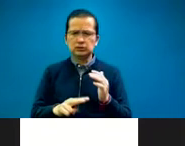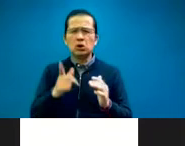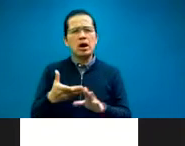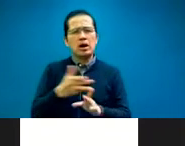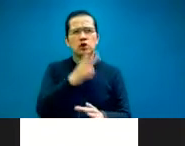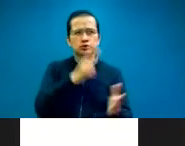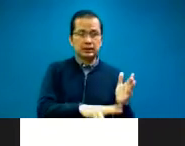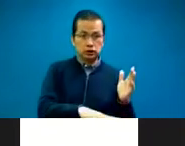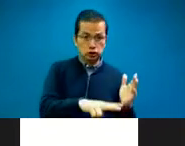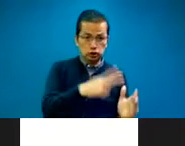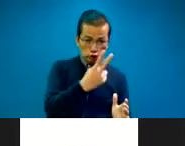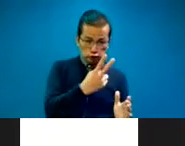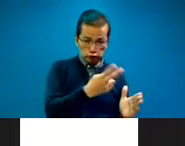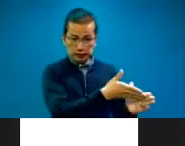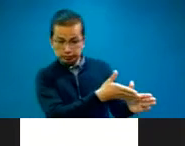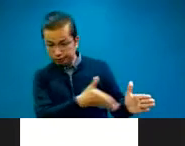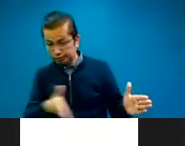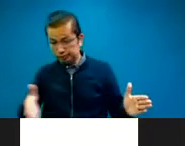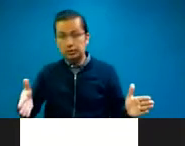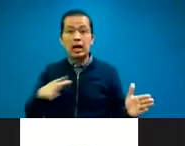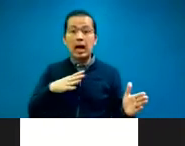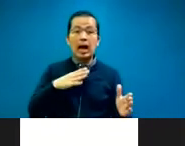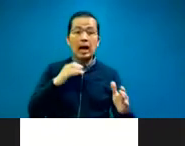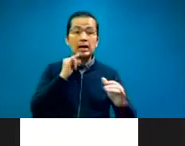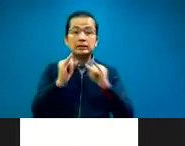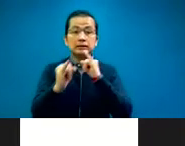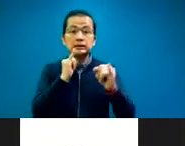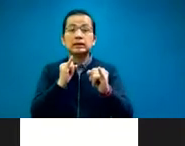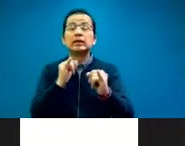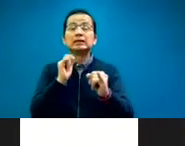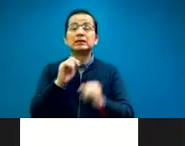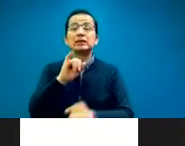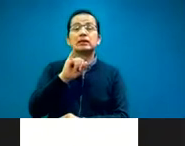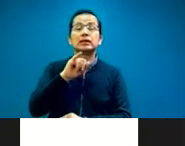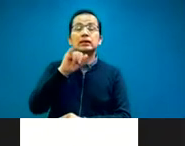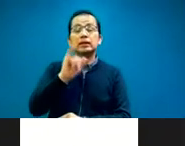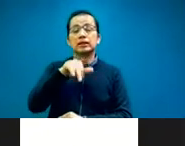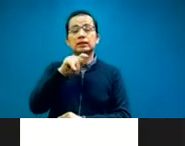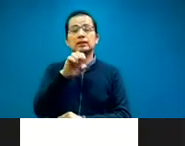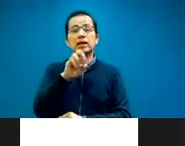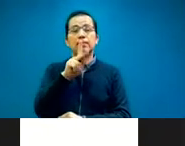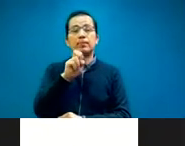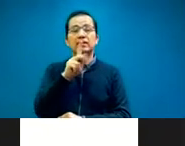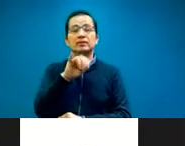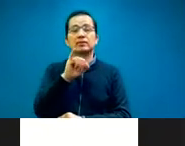No dice interpreters. Sin embargo, originalmente en 1996,